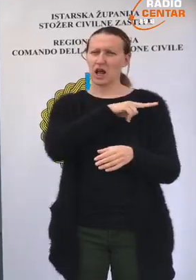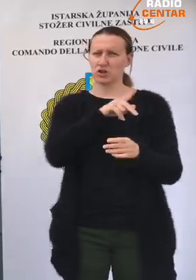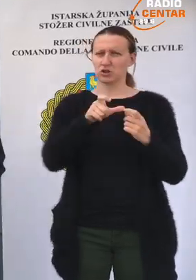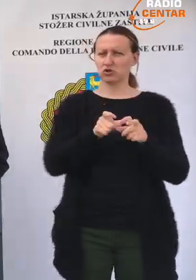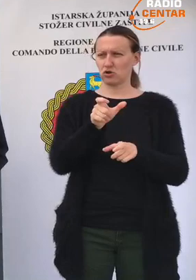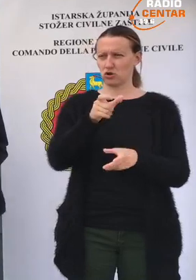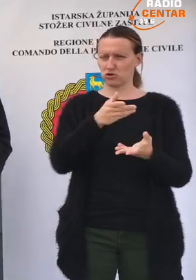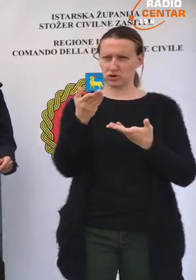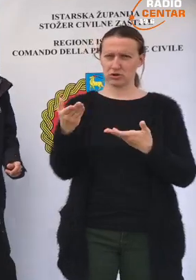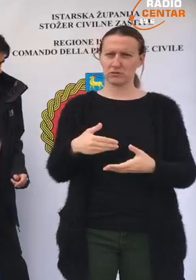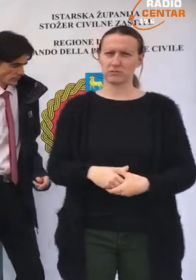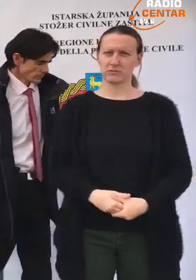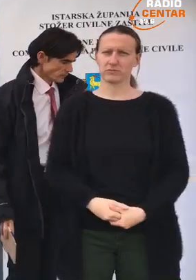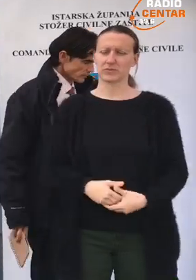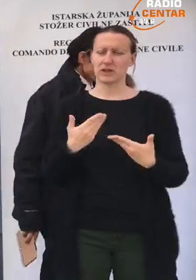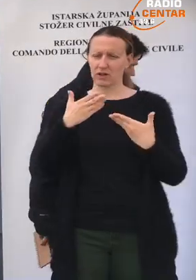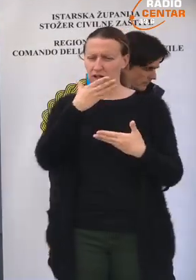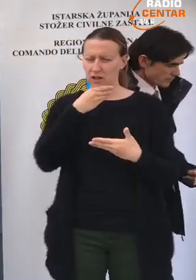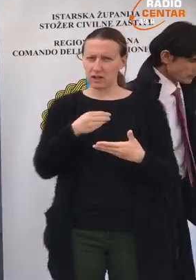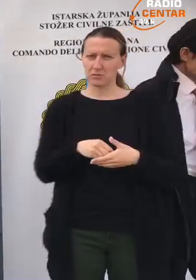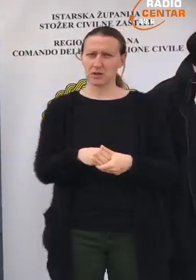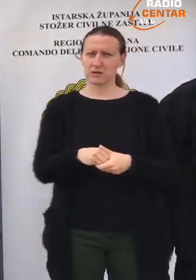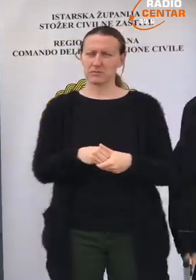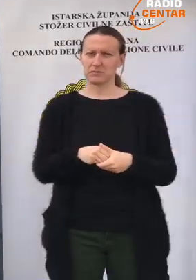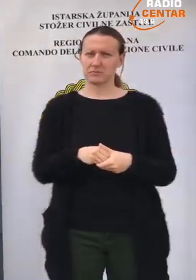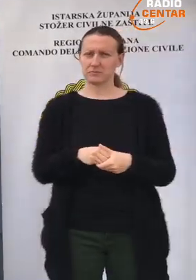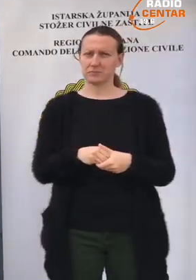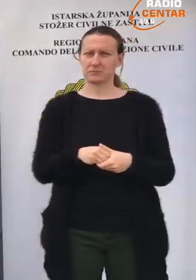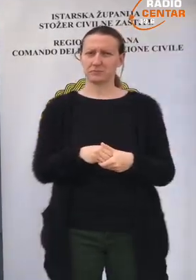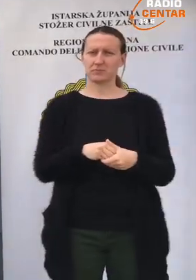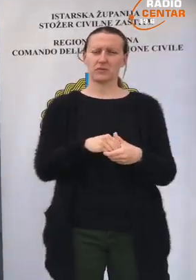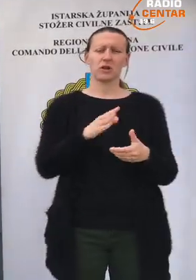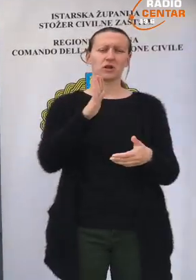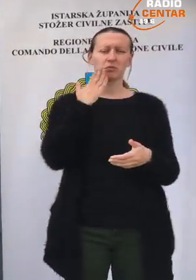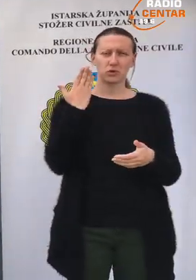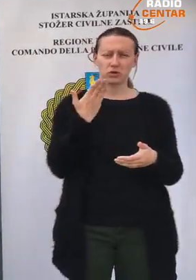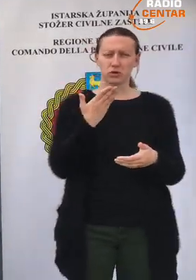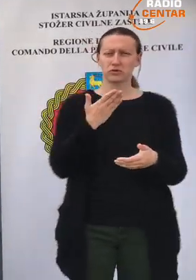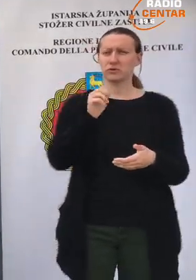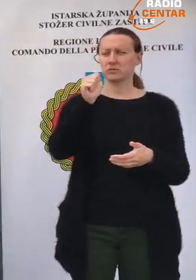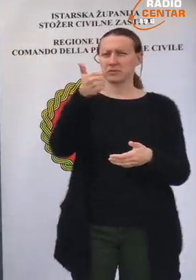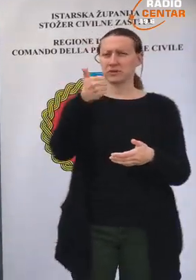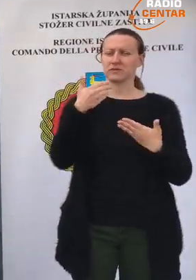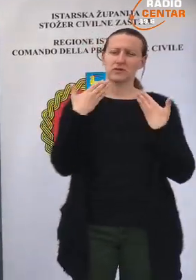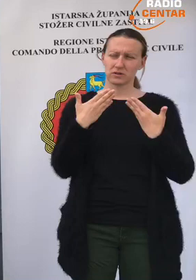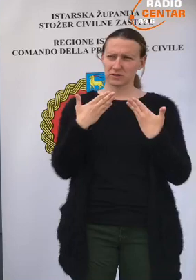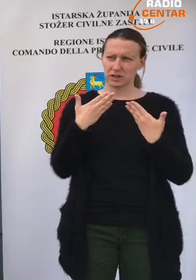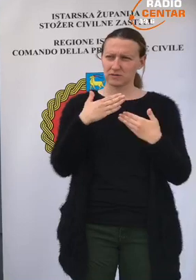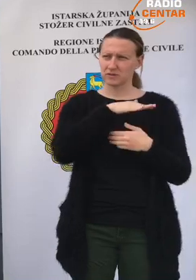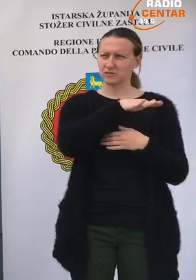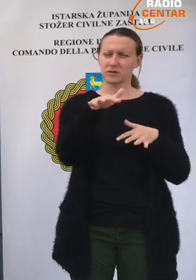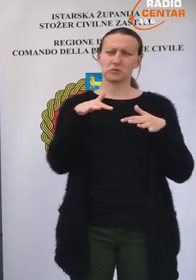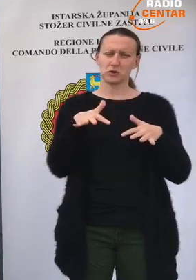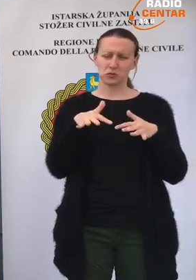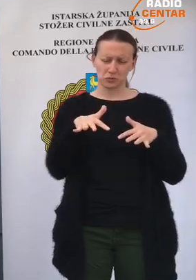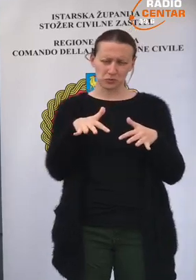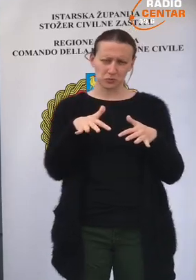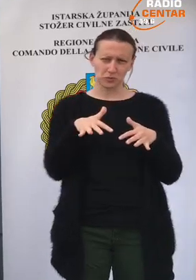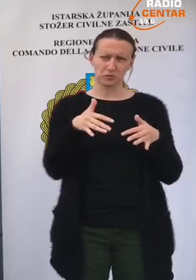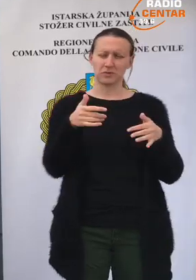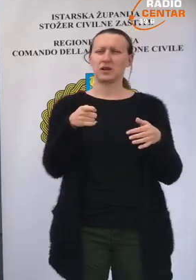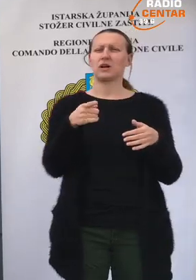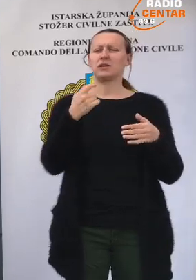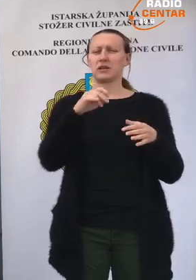načelniku stožera. Hvala lijepa, poštovani, prvo zahvala svim građankama i